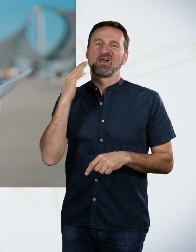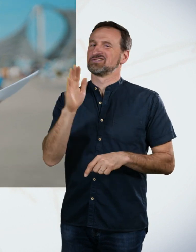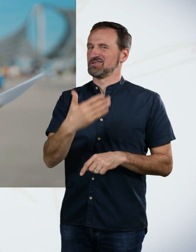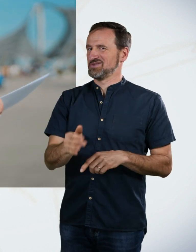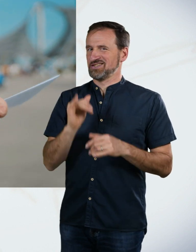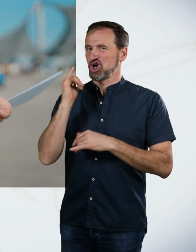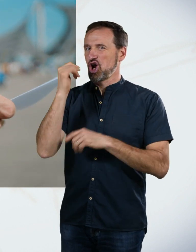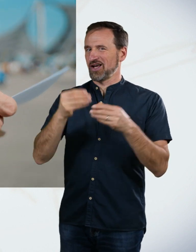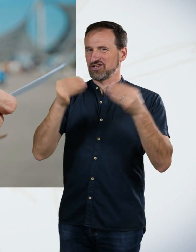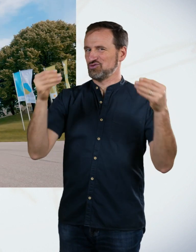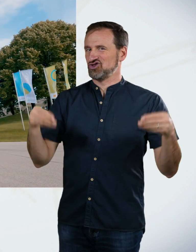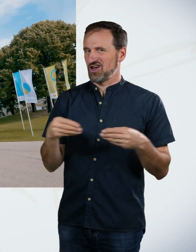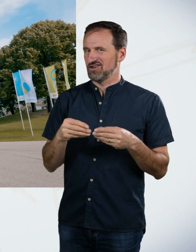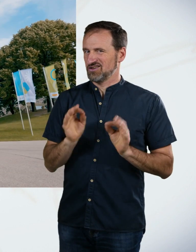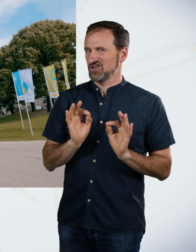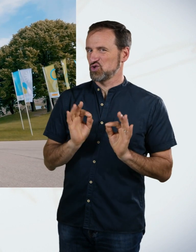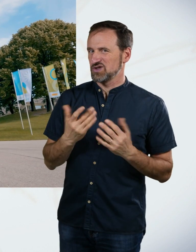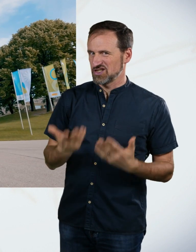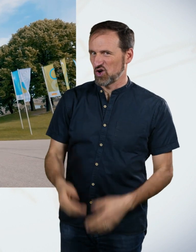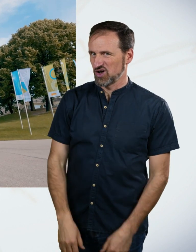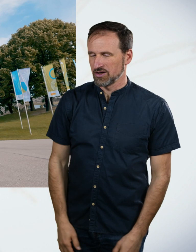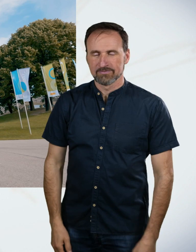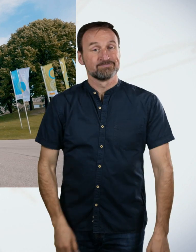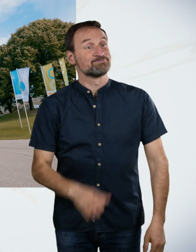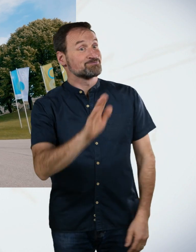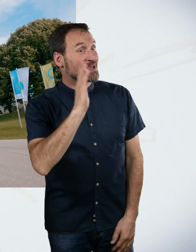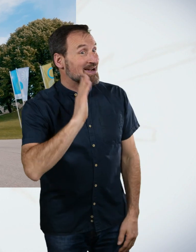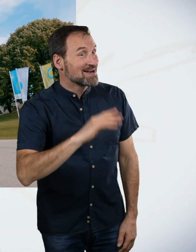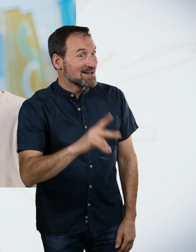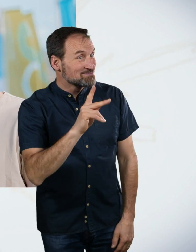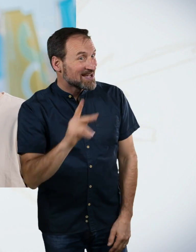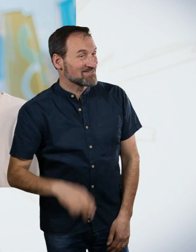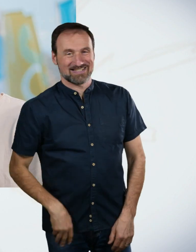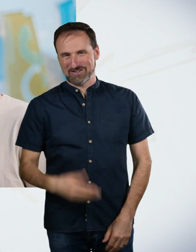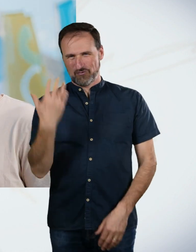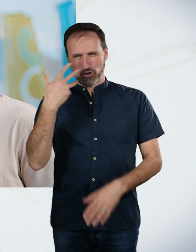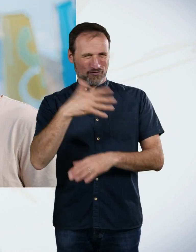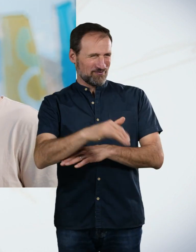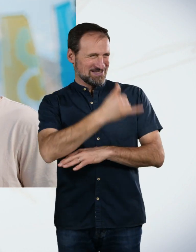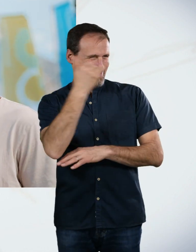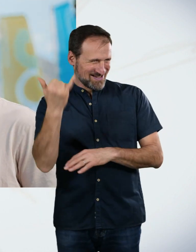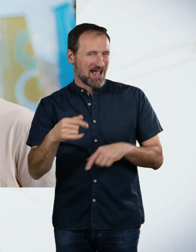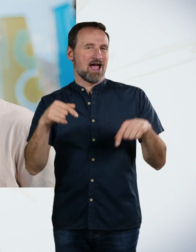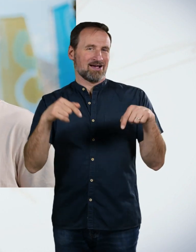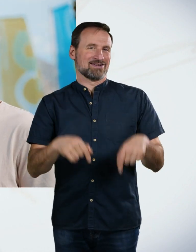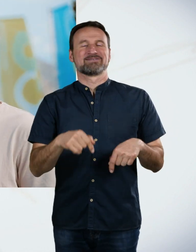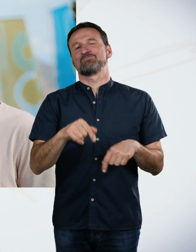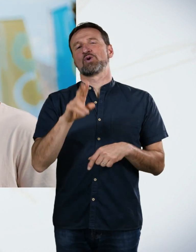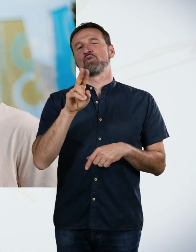15 Jahren wurde in Deutschland die UN-Behindertenrechtskonvention ratifiziert. Sie ist ein Meilenstein für die Rechte von Menschen mit Behinderung auf